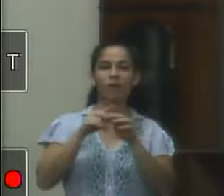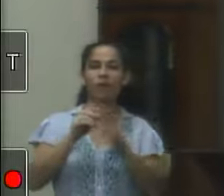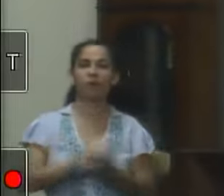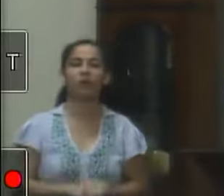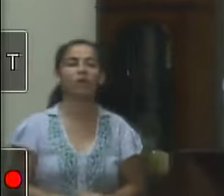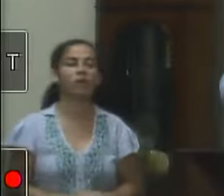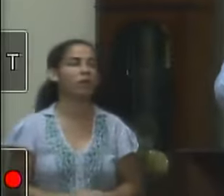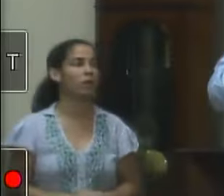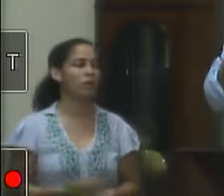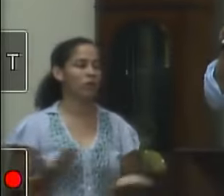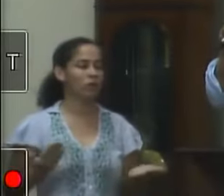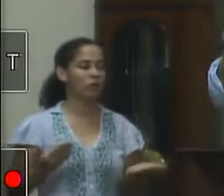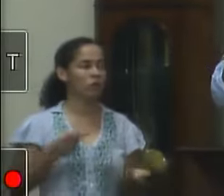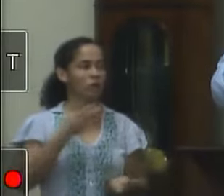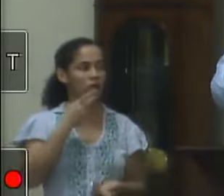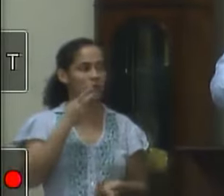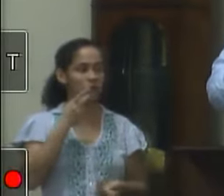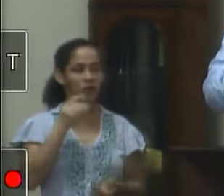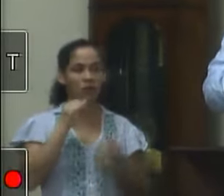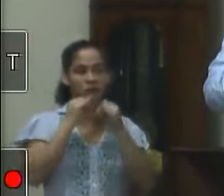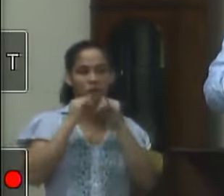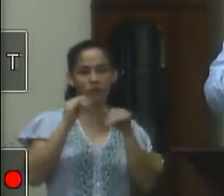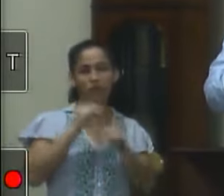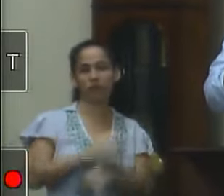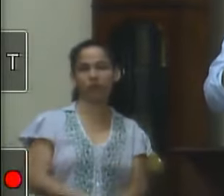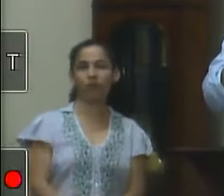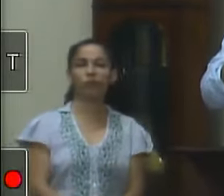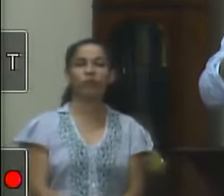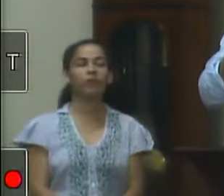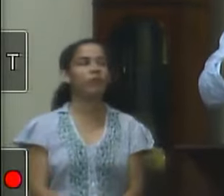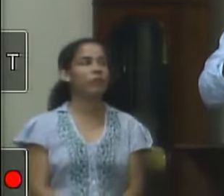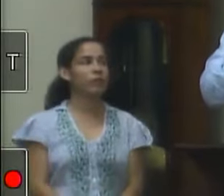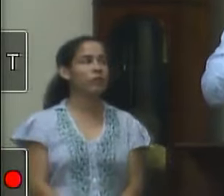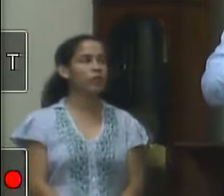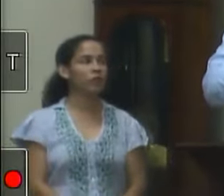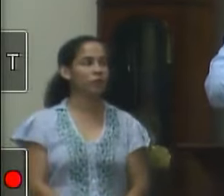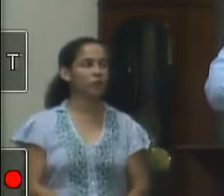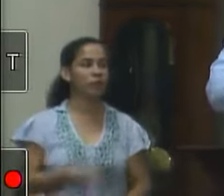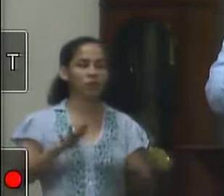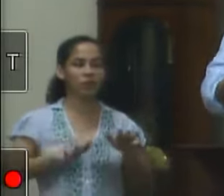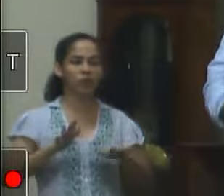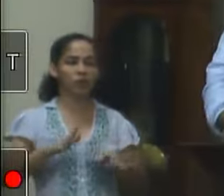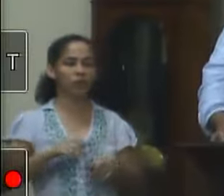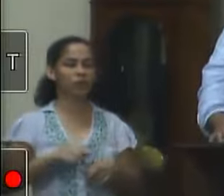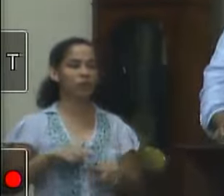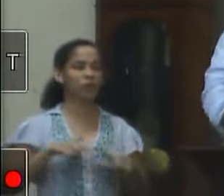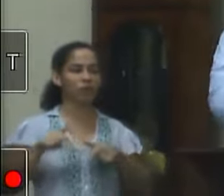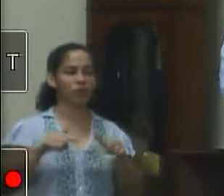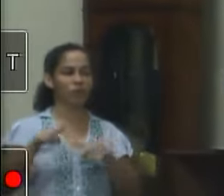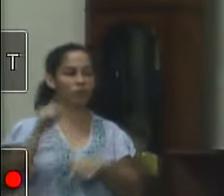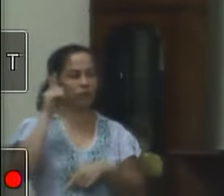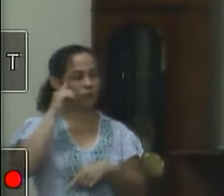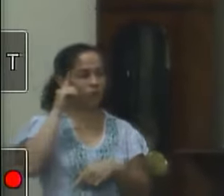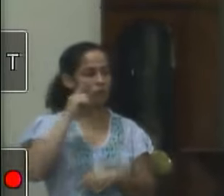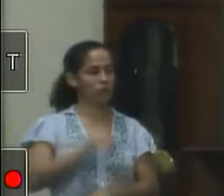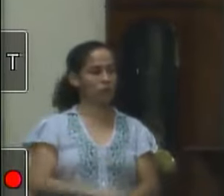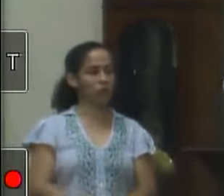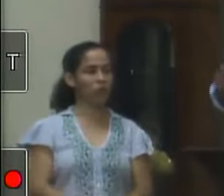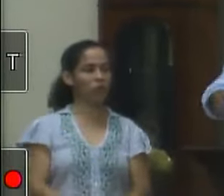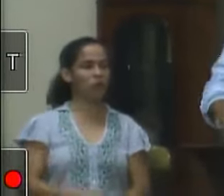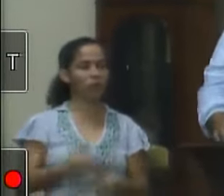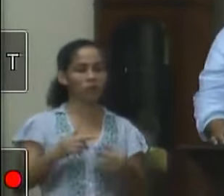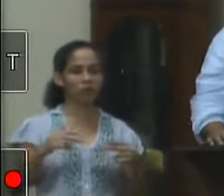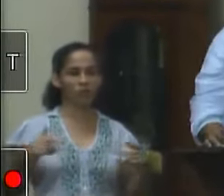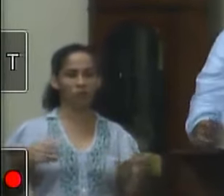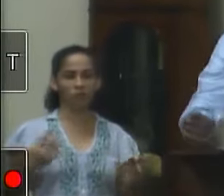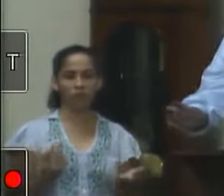hoje é para fazer alguns anúncios porque às vezes nessa nossa militância diária as coisas vão